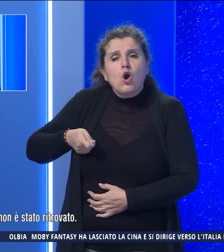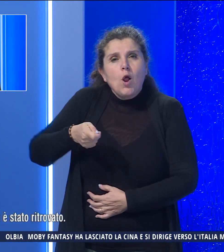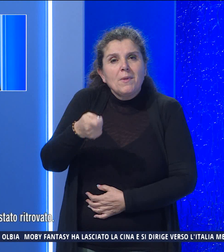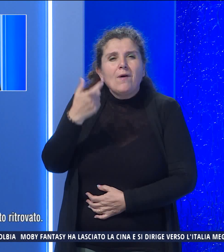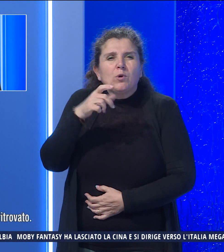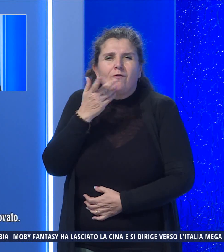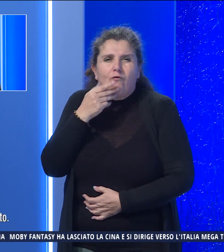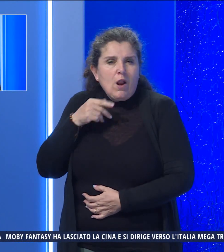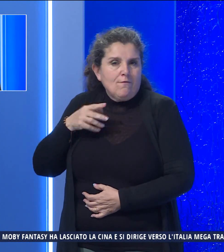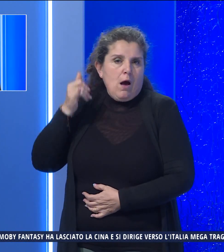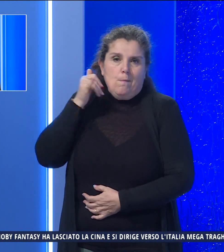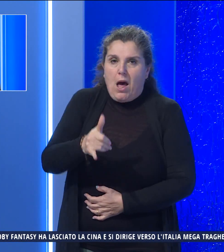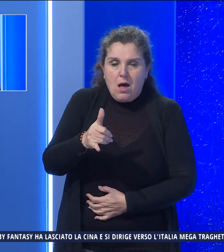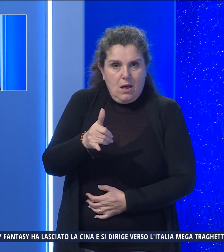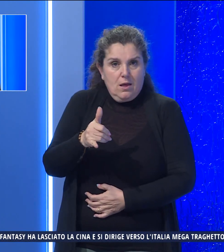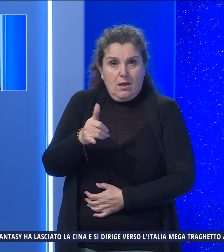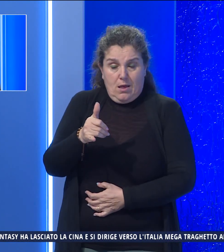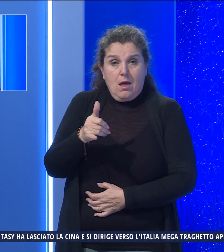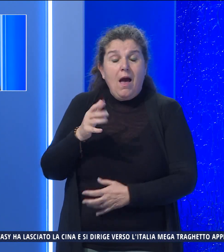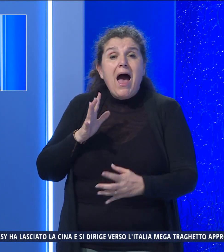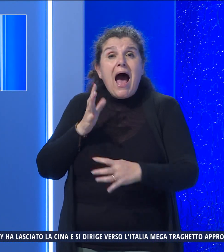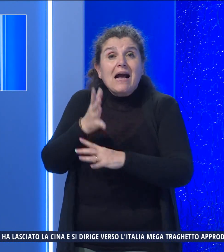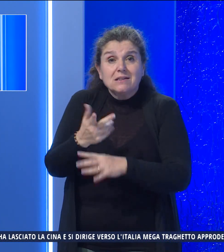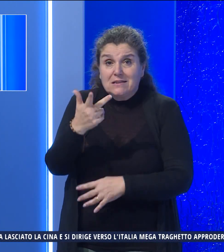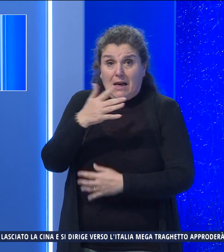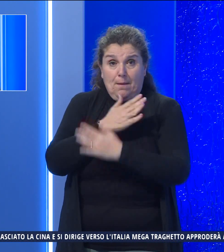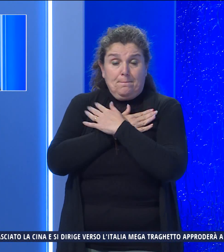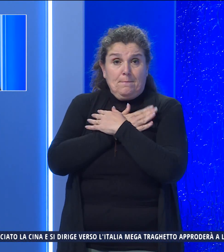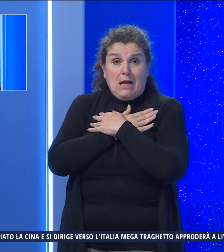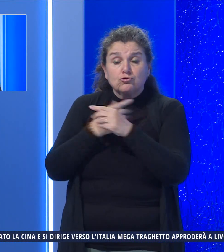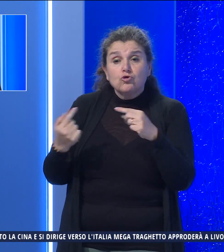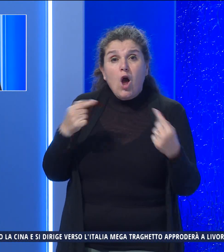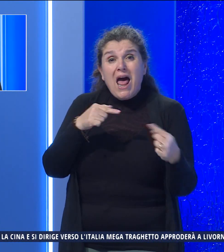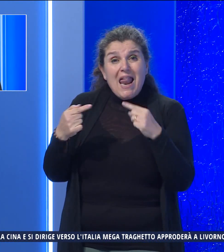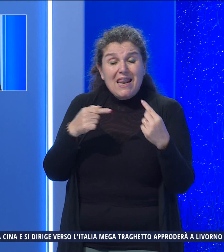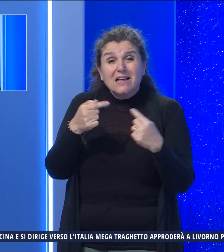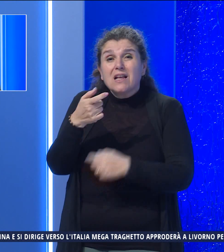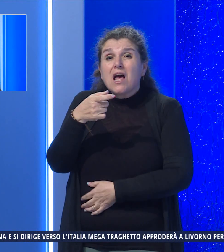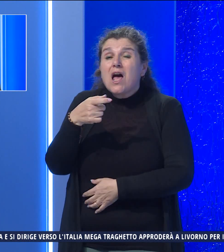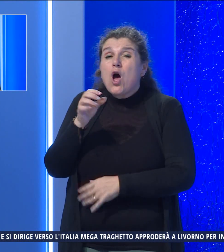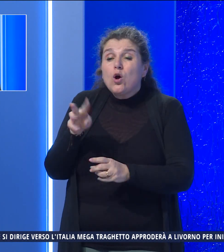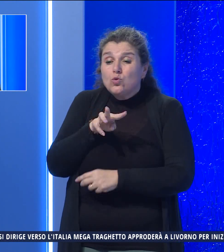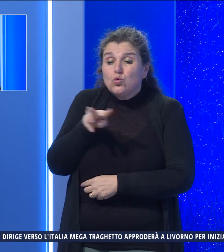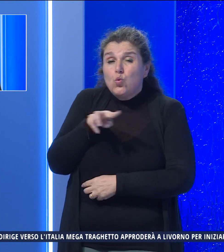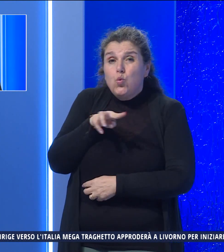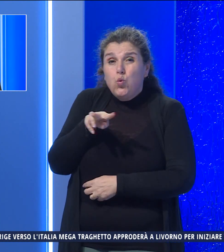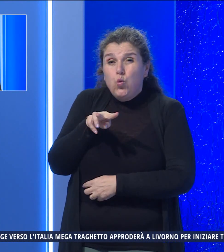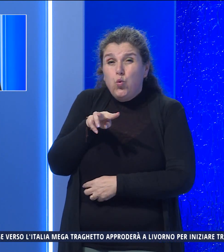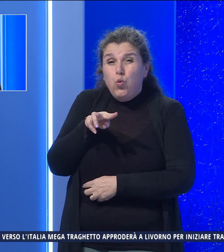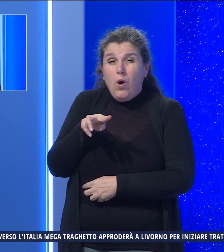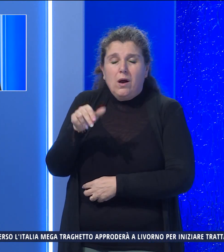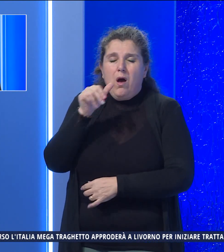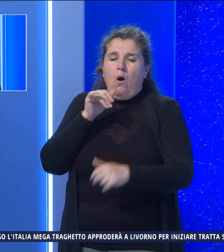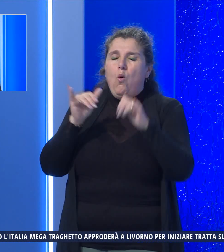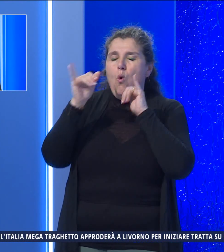uccidere. L'aggressione c'è stata il 3 maggio e la lite sarebbe scaturita mentre i due erano in stato